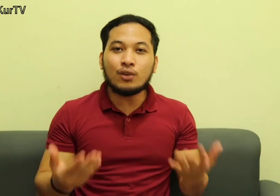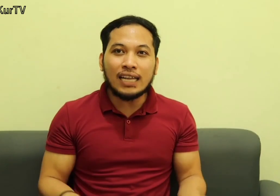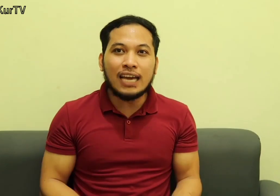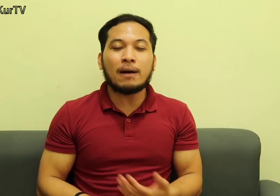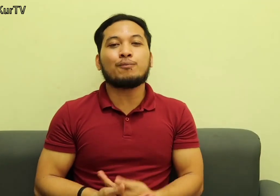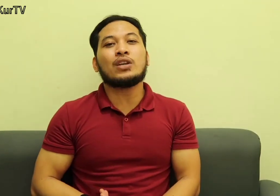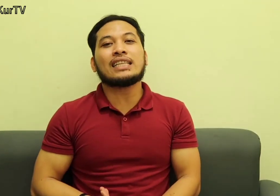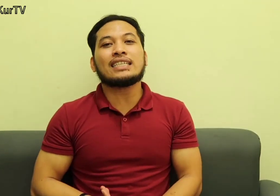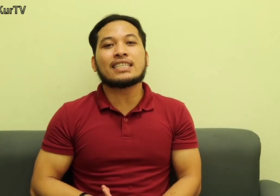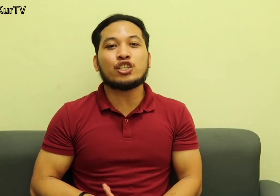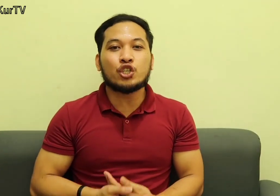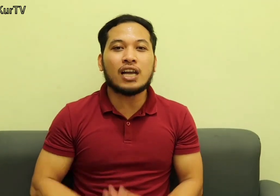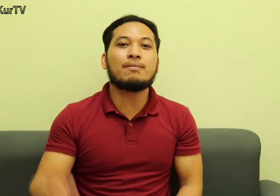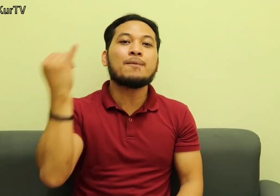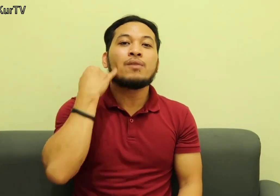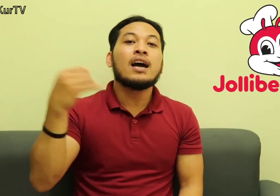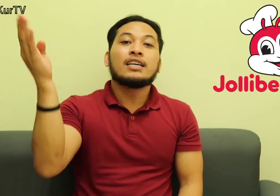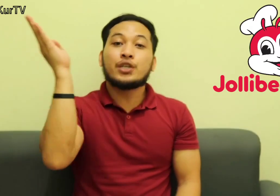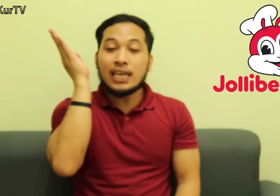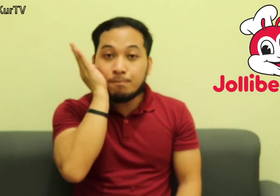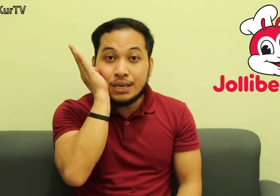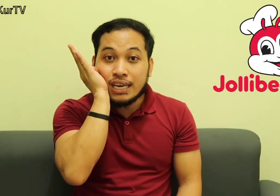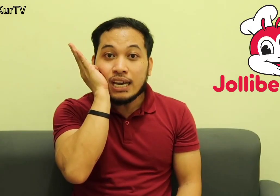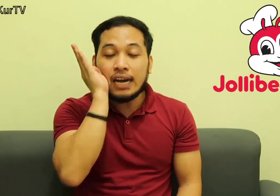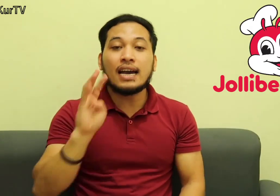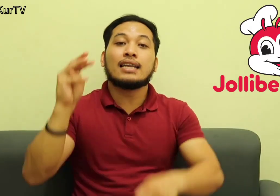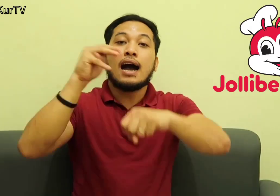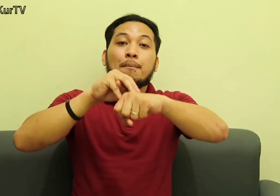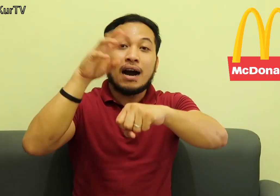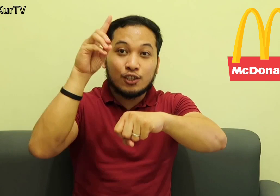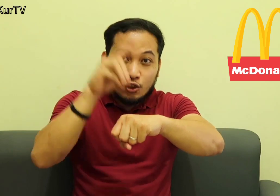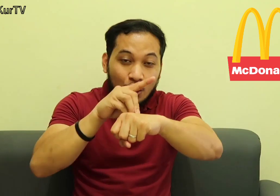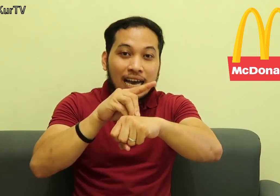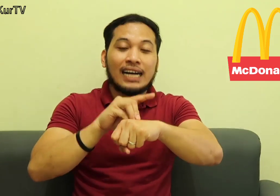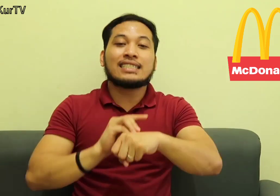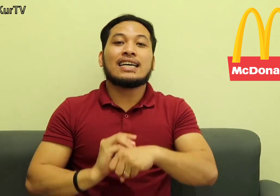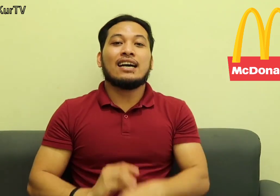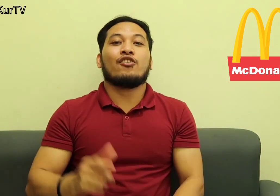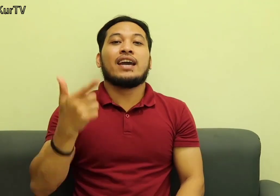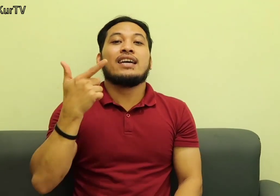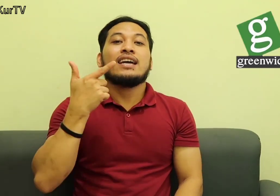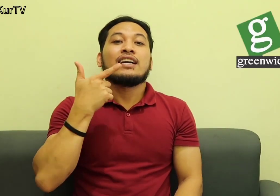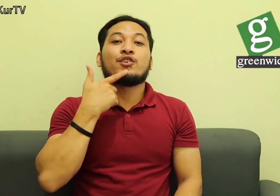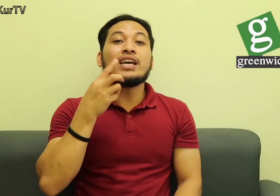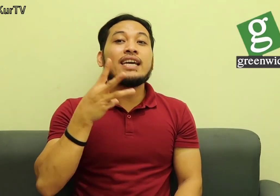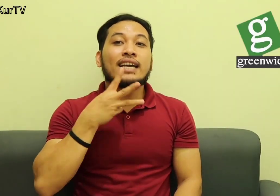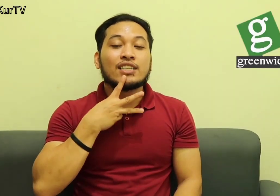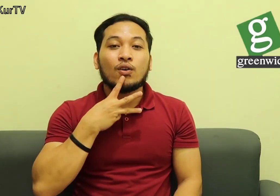po natin Paano po natin isa sign si Jollibee? Jollibee Ayan McDonald's Okay Greenwich